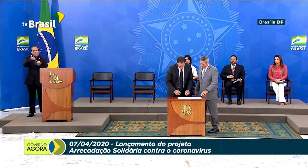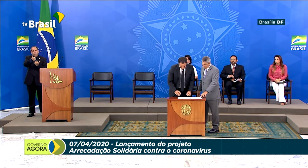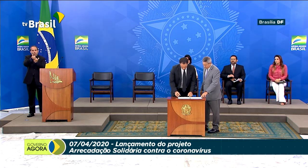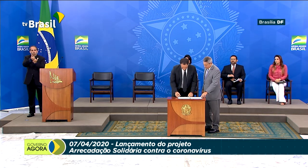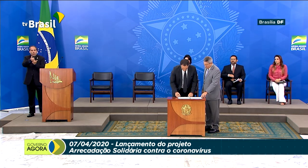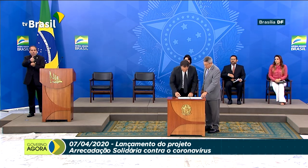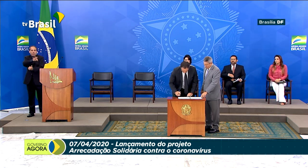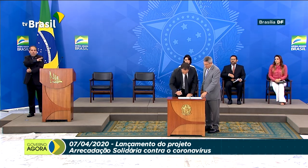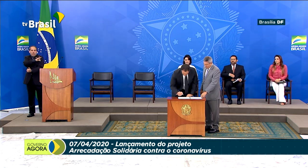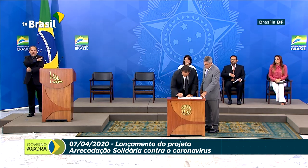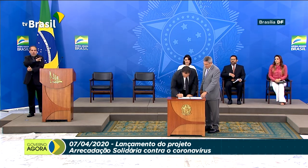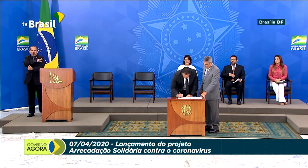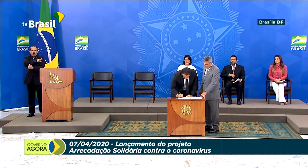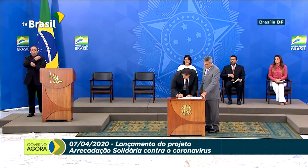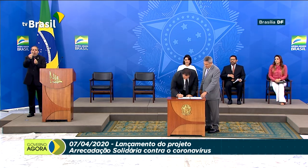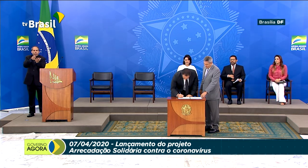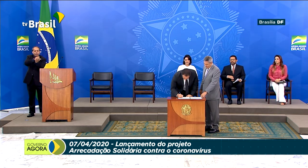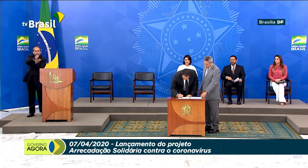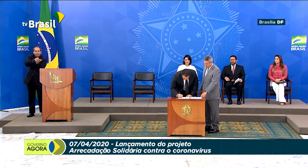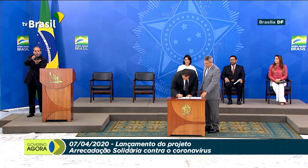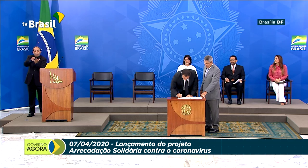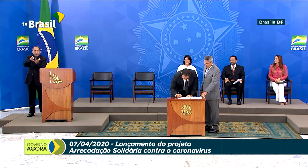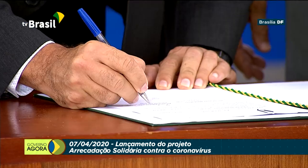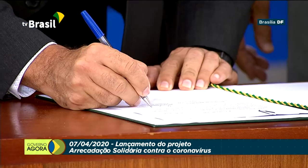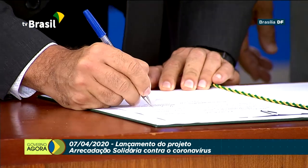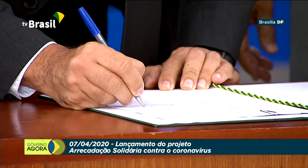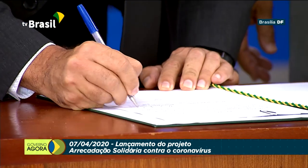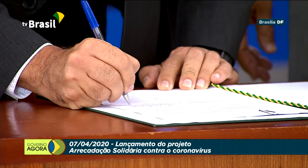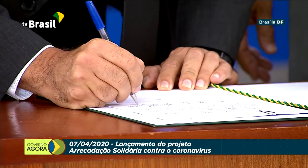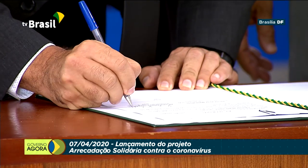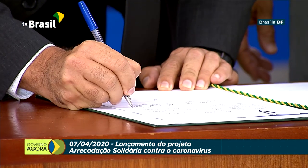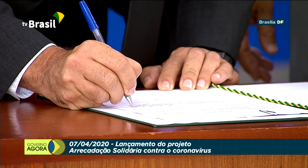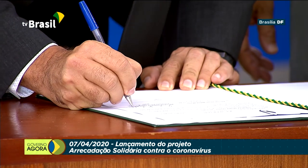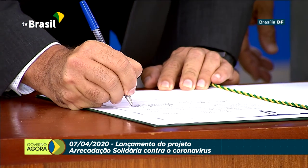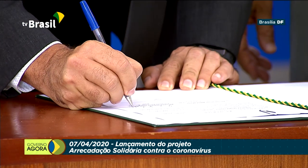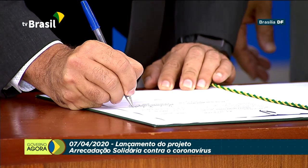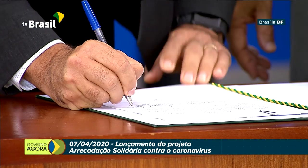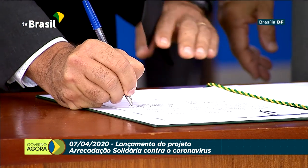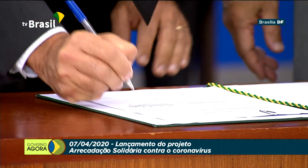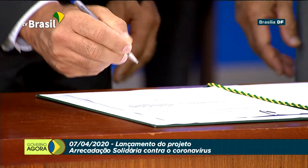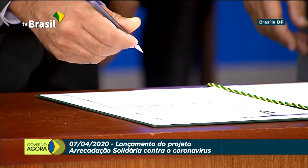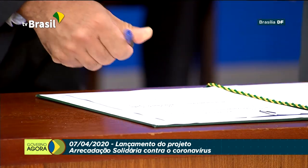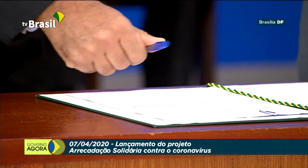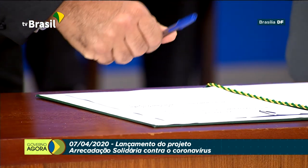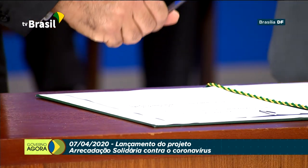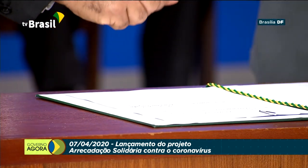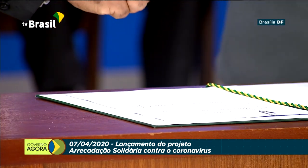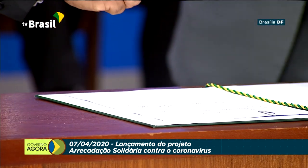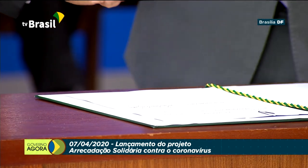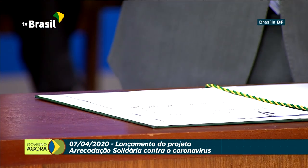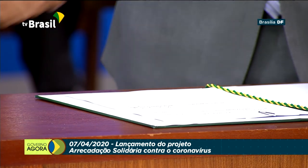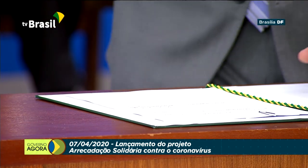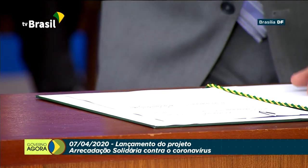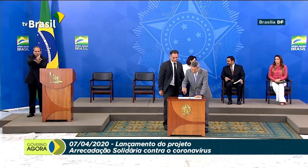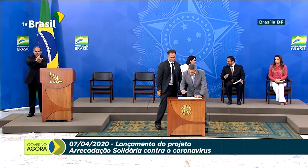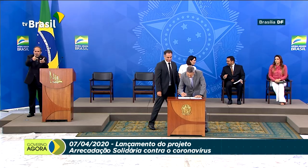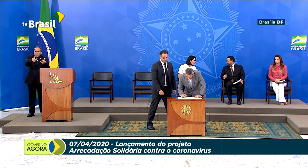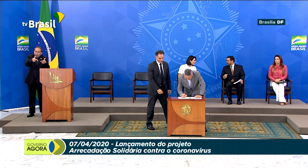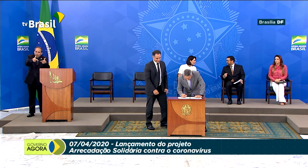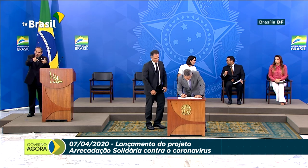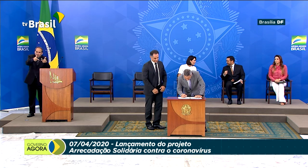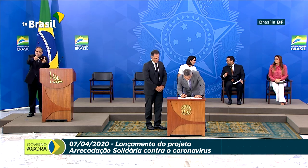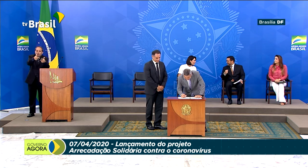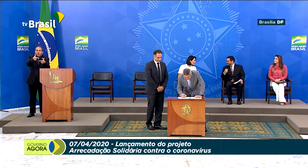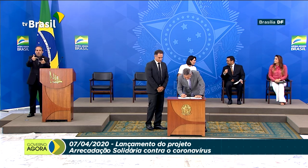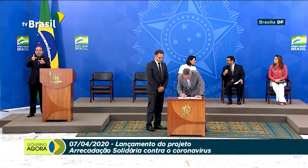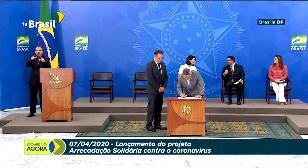para viabilizar as diretrizes do poder público com o privado na promoção de ações emergenciais de combate